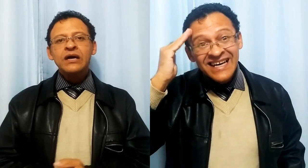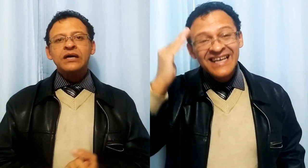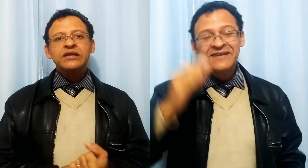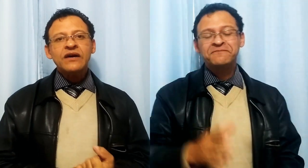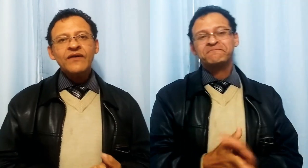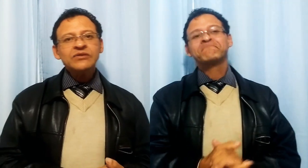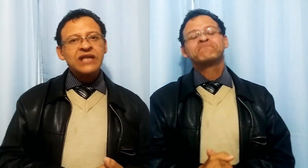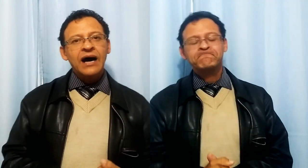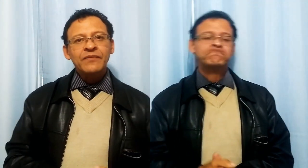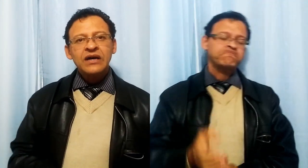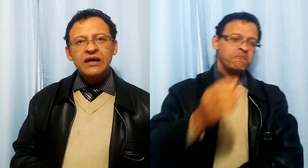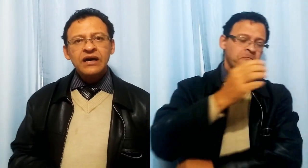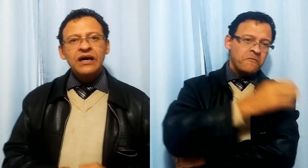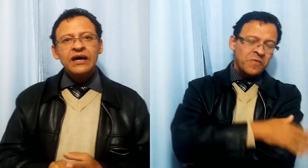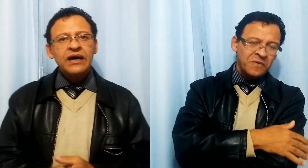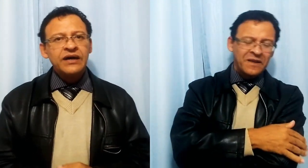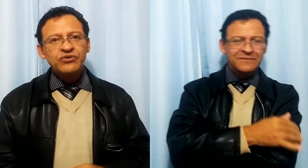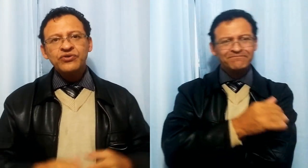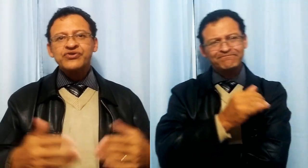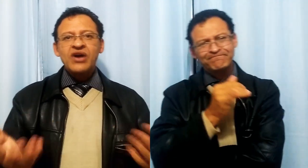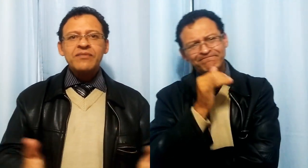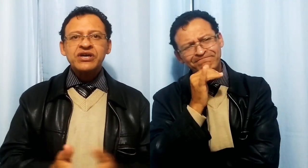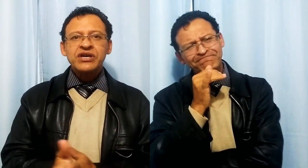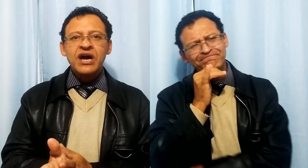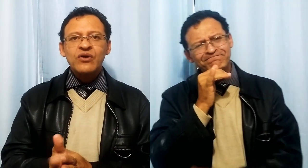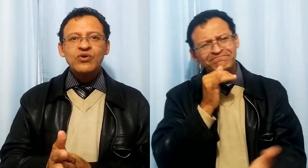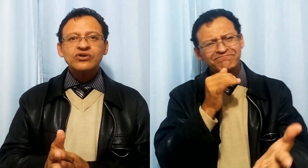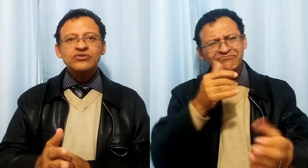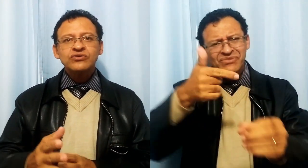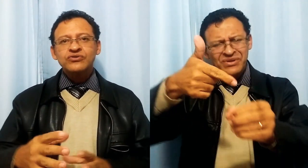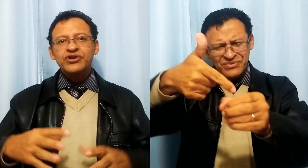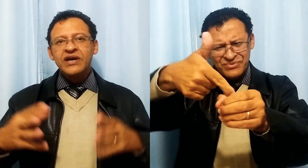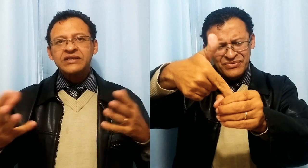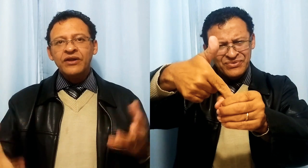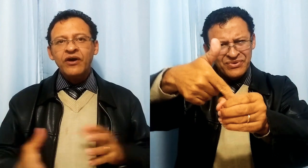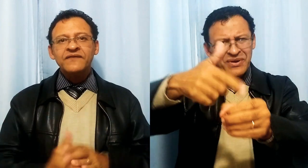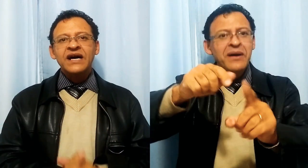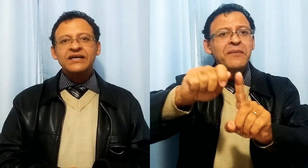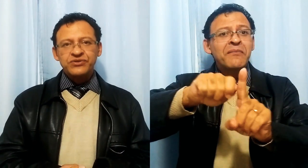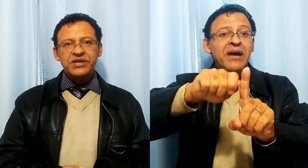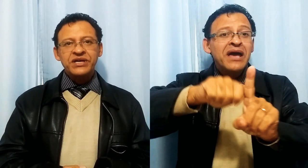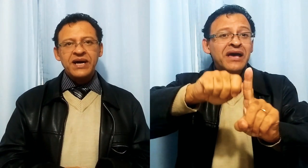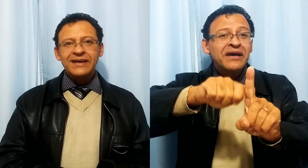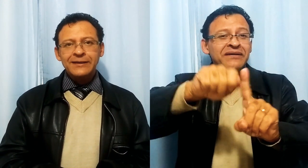Então vamos lá, todos sabem que em agosto surgiu esta nova gasolina aí,